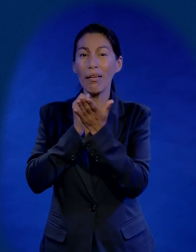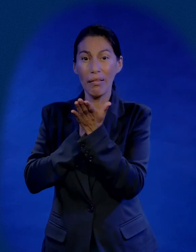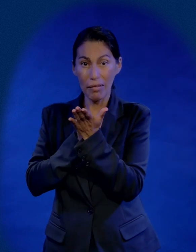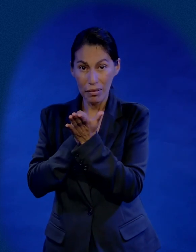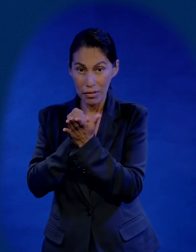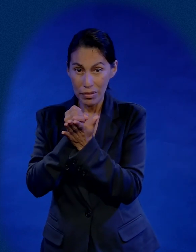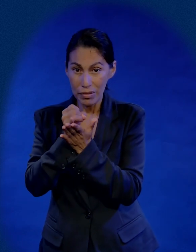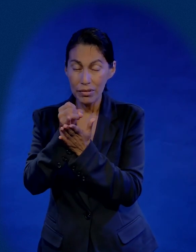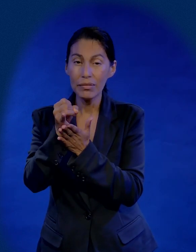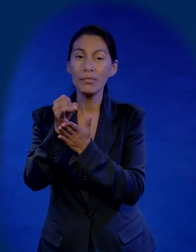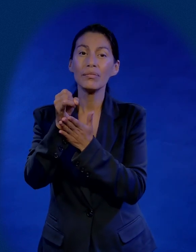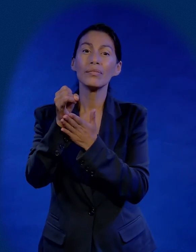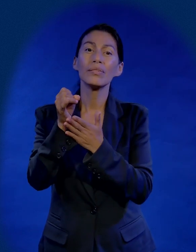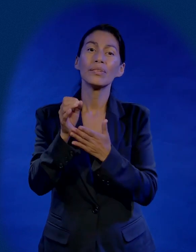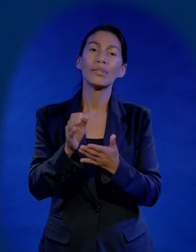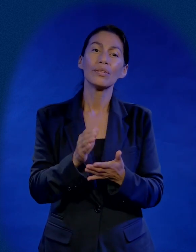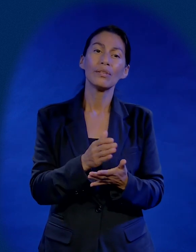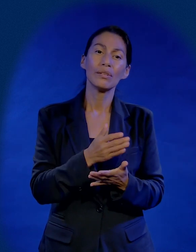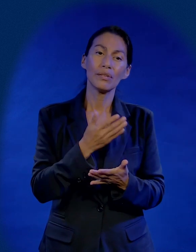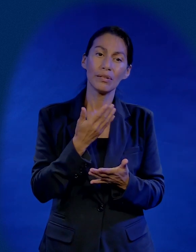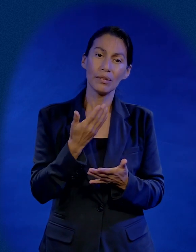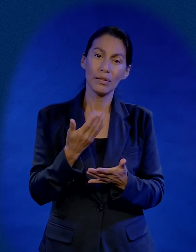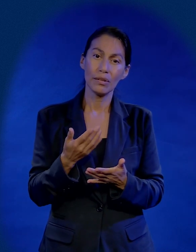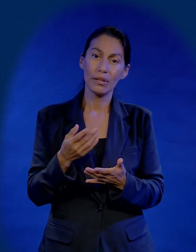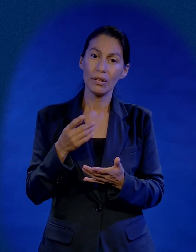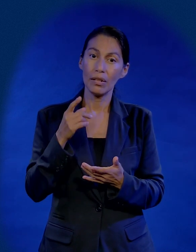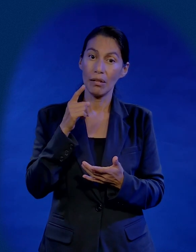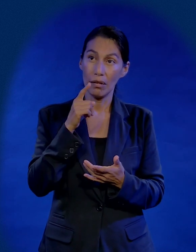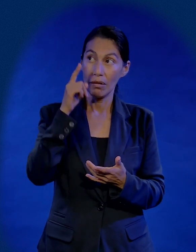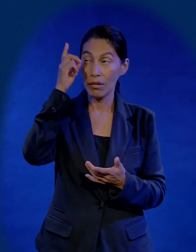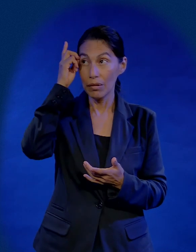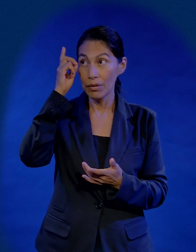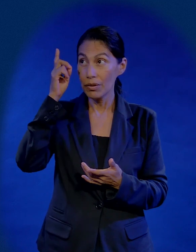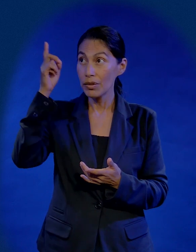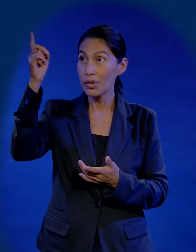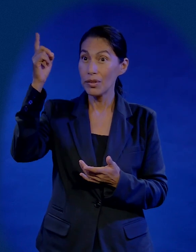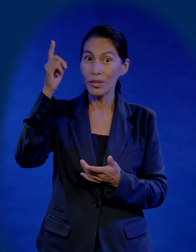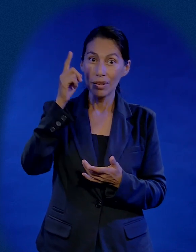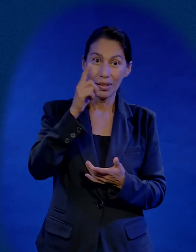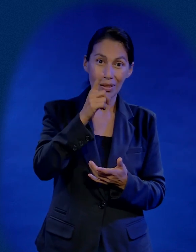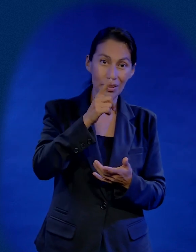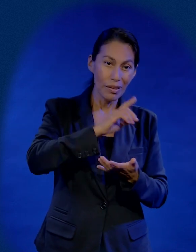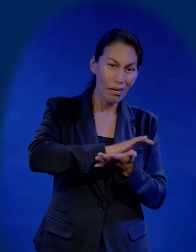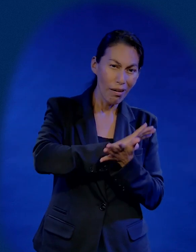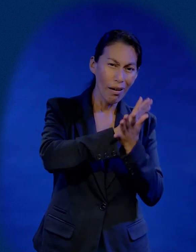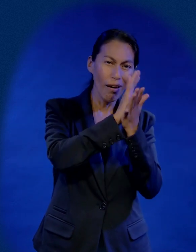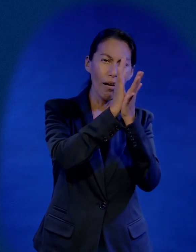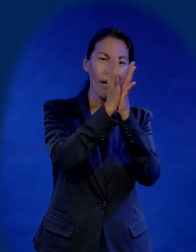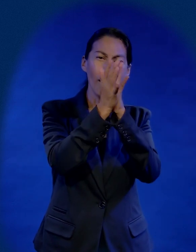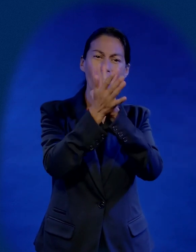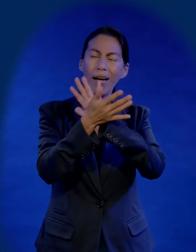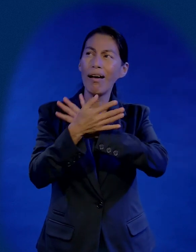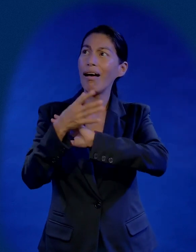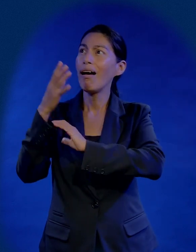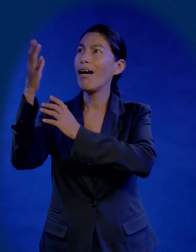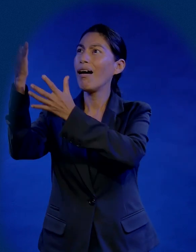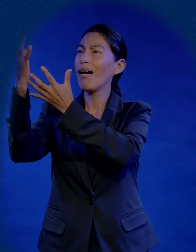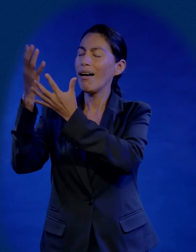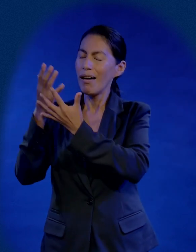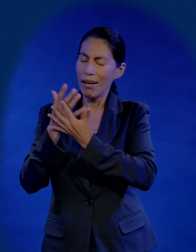pero con decisión quien quiera convertirse en instrumento de su